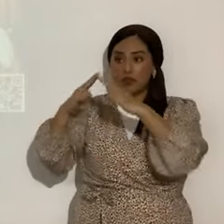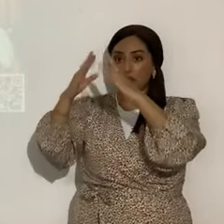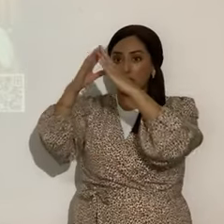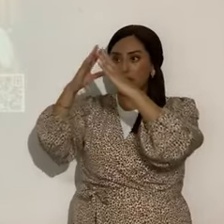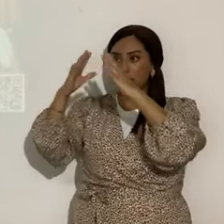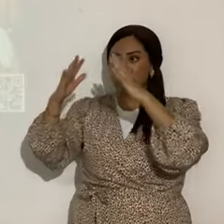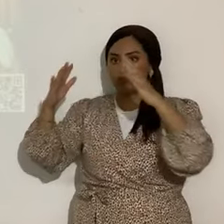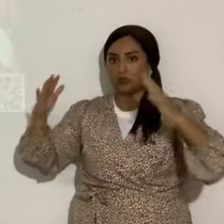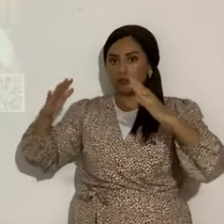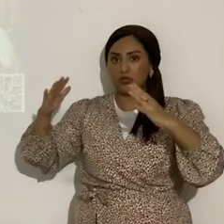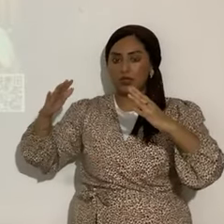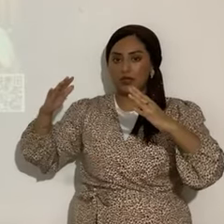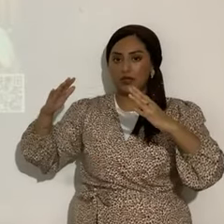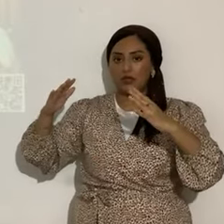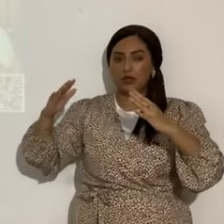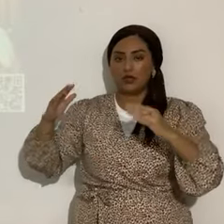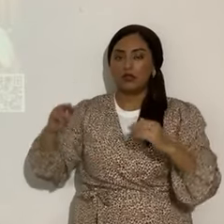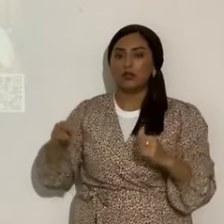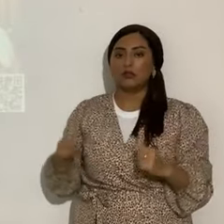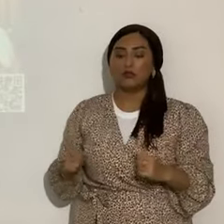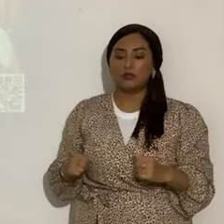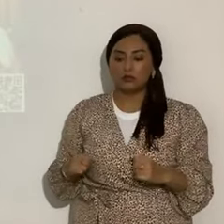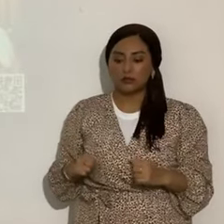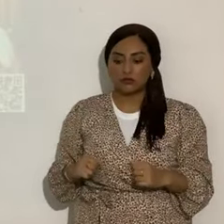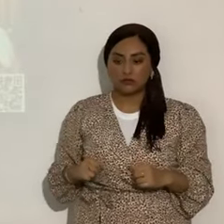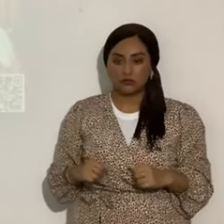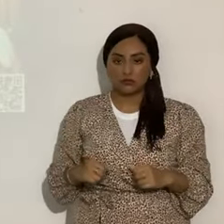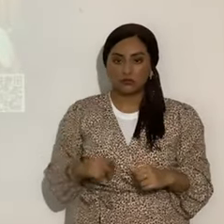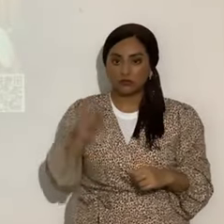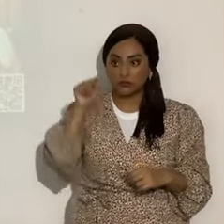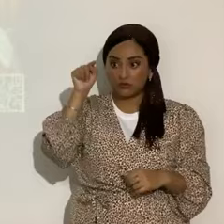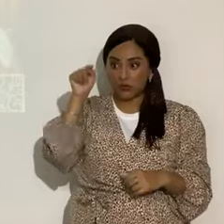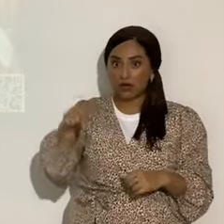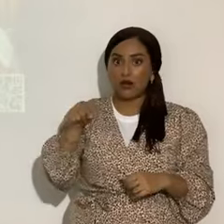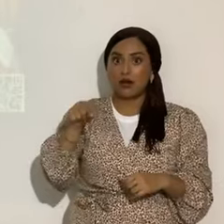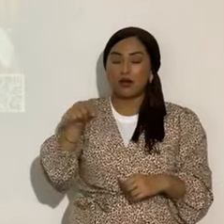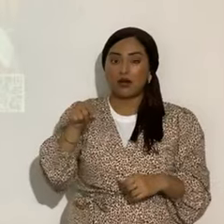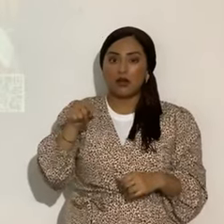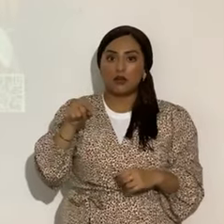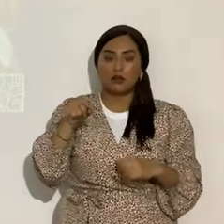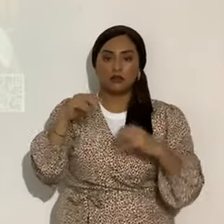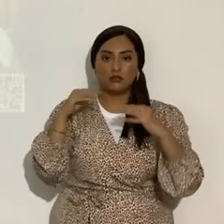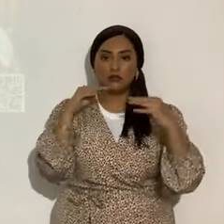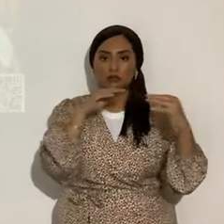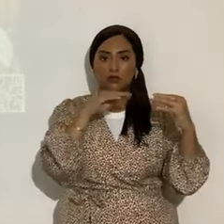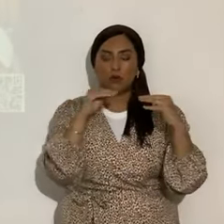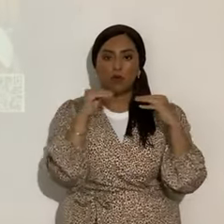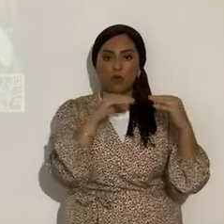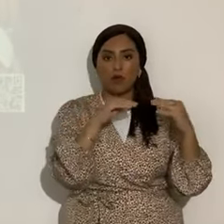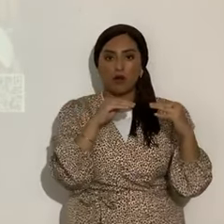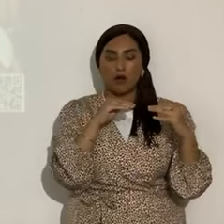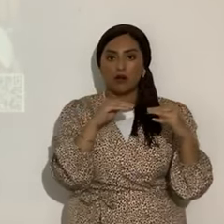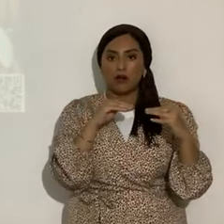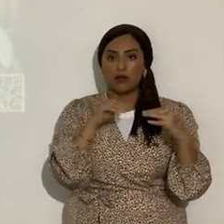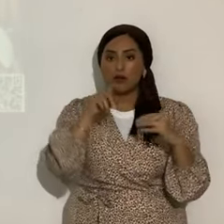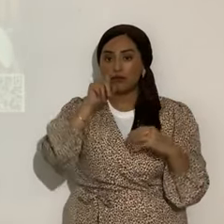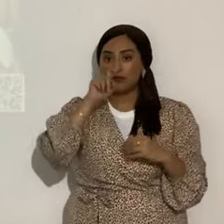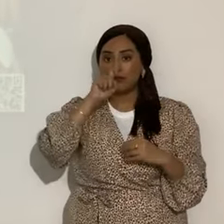en dos. Aleluya. Ahora, ahí es esa batalla y se van a comer los aves de rapiña,